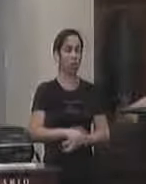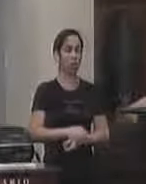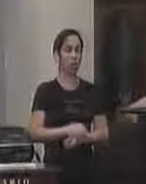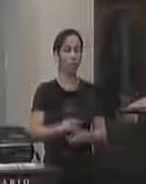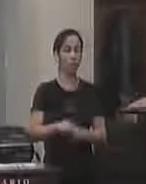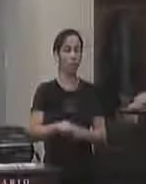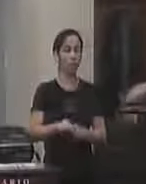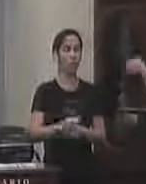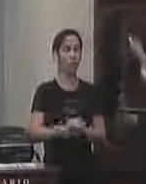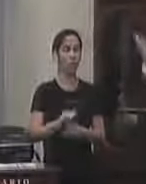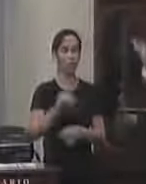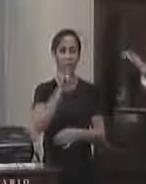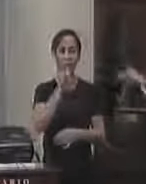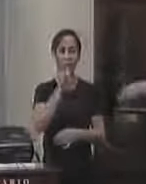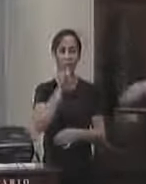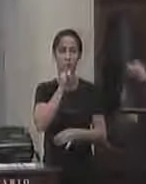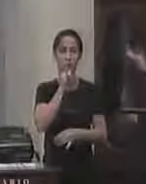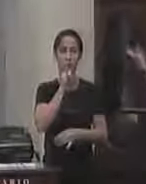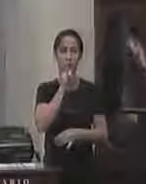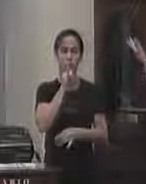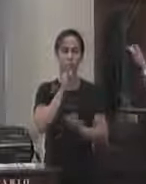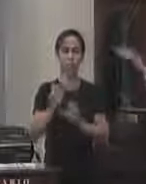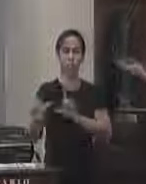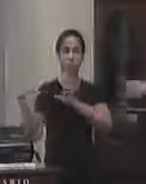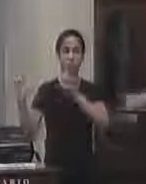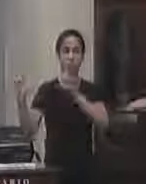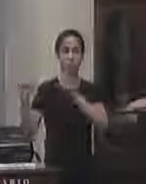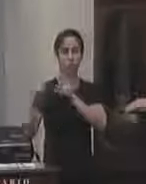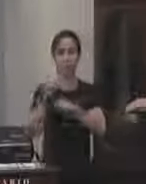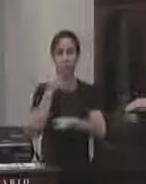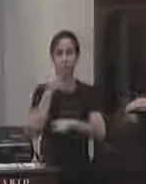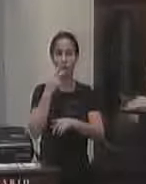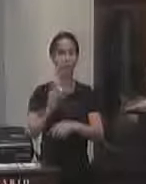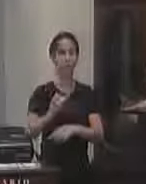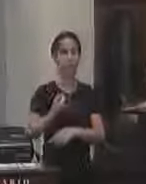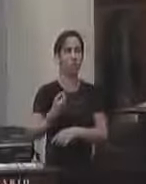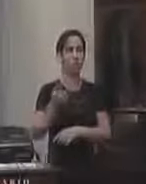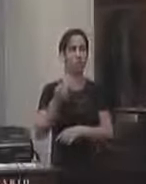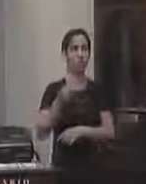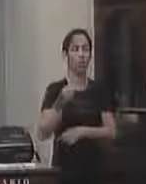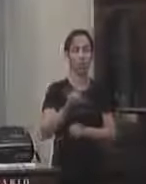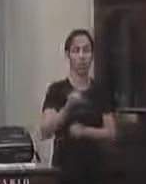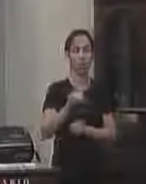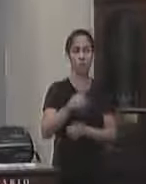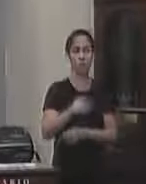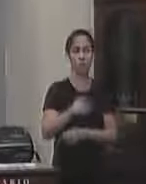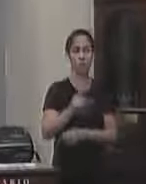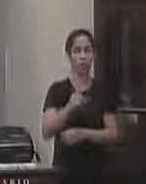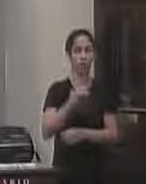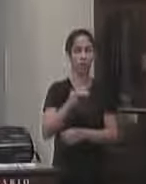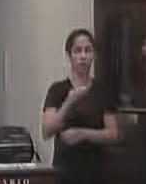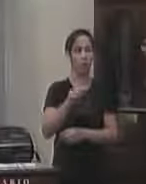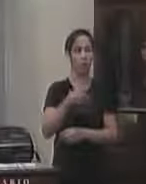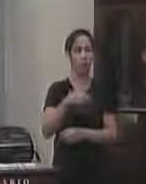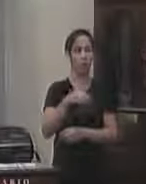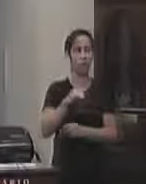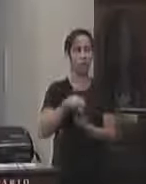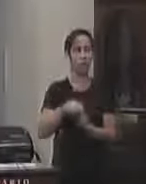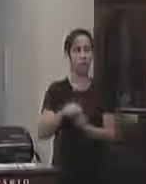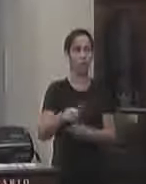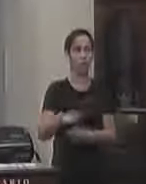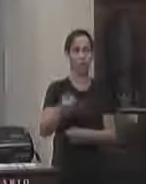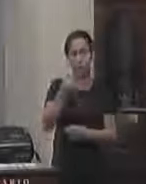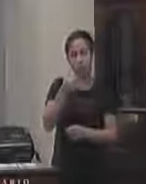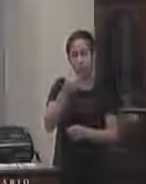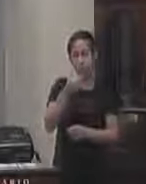gente por exemplo o nosso que a gente citou aqui o valor do salário educação a previsão está pouquíssimo